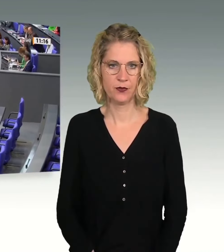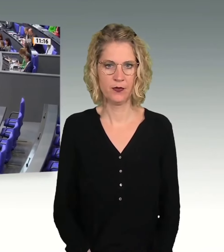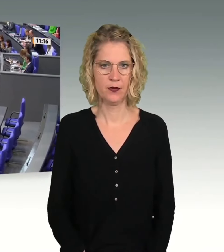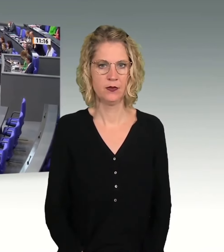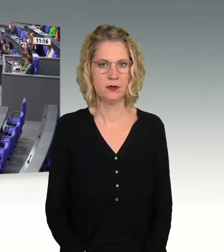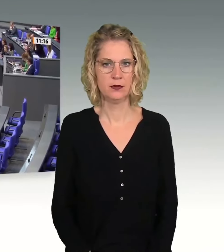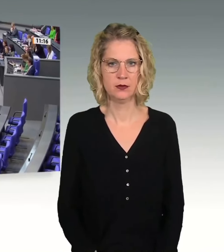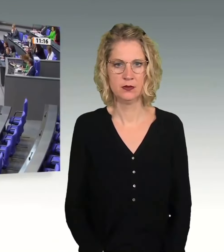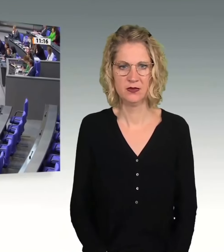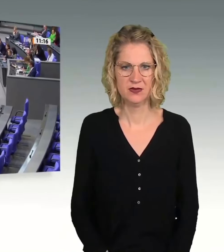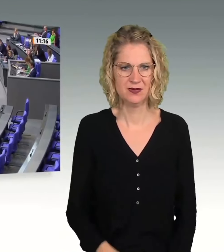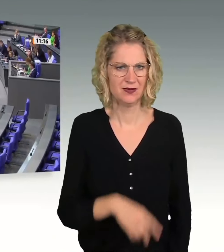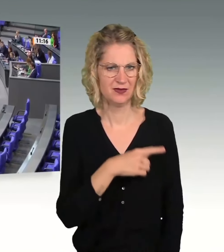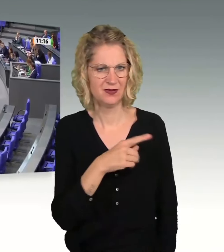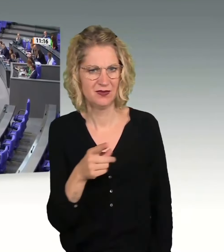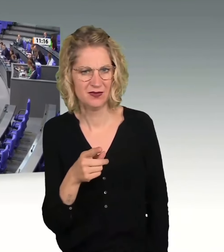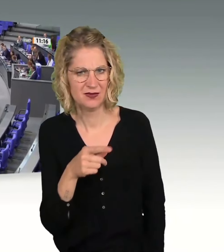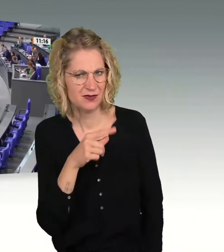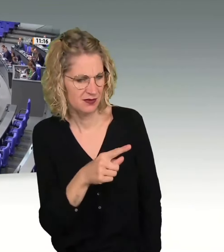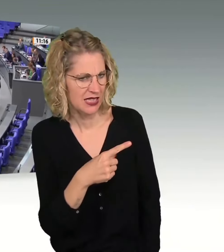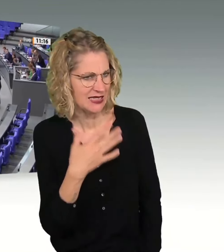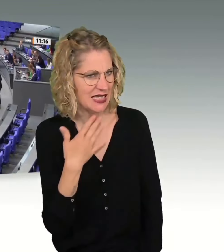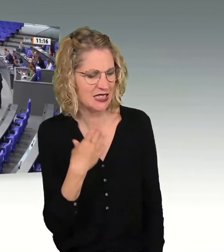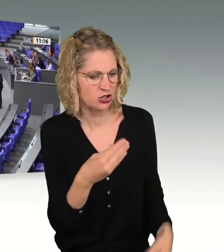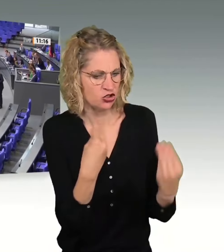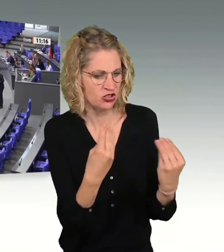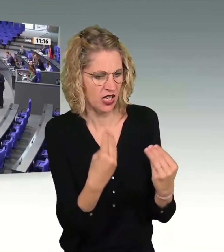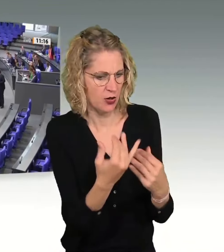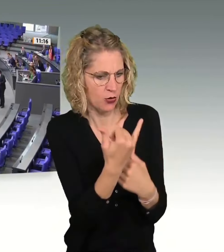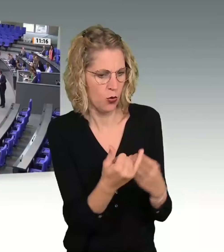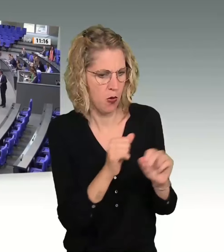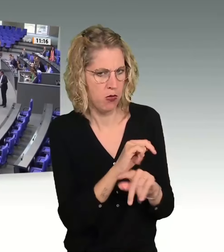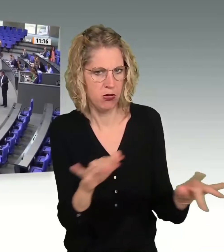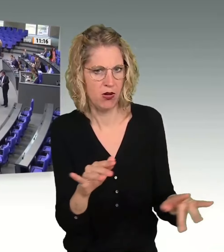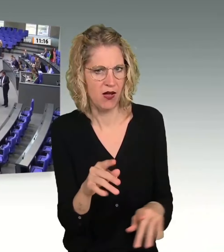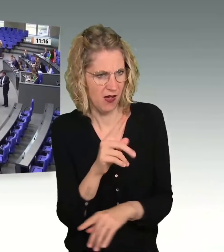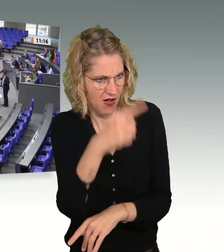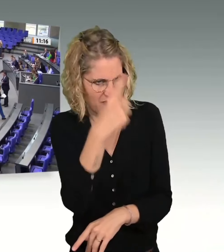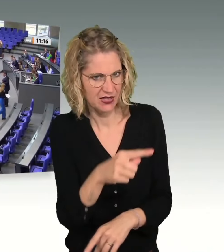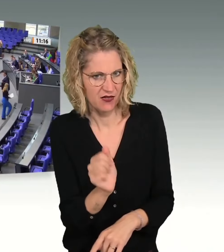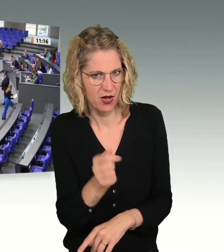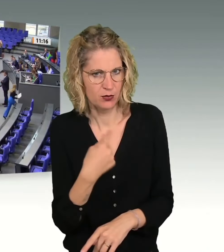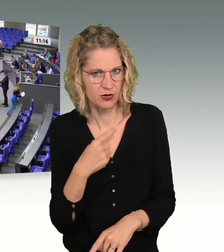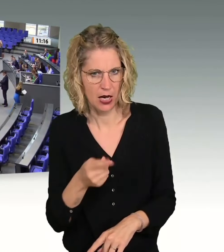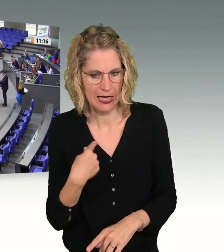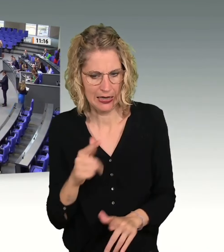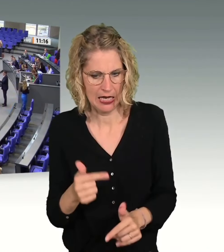Sie verbreiten die sexistische Stereotype. Wissen Sie das? Warum sollte ich keine Frau sein? Begründen Sie das mal.